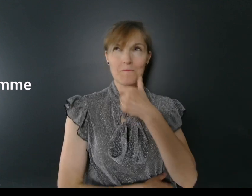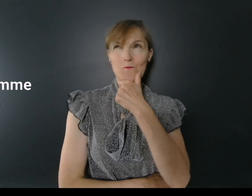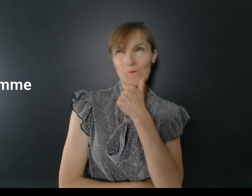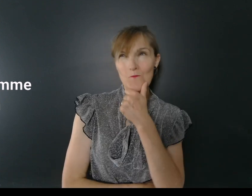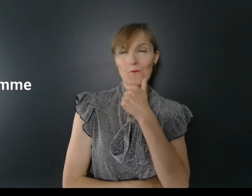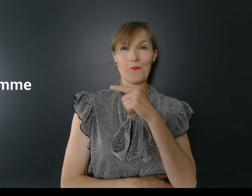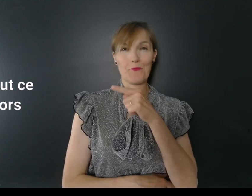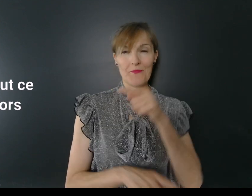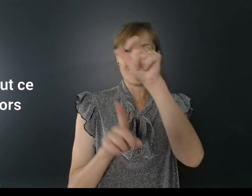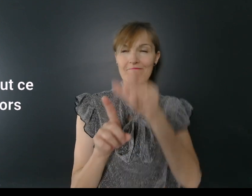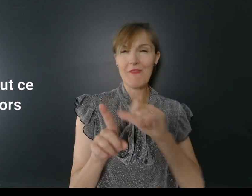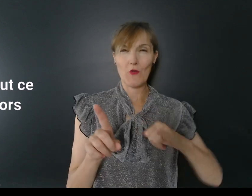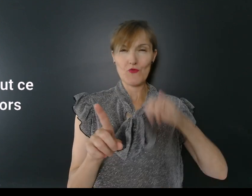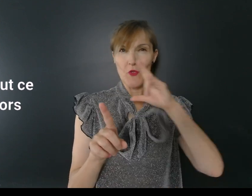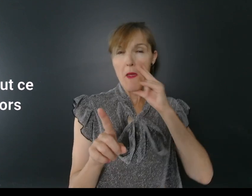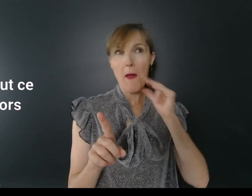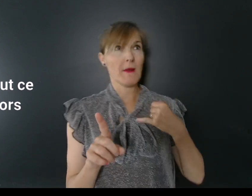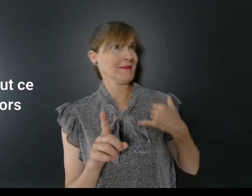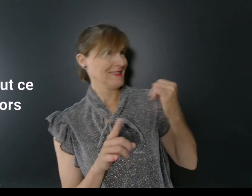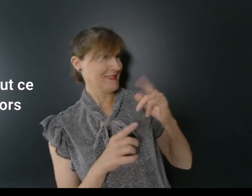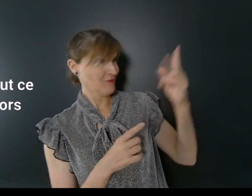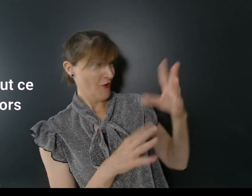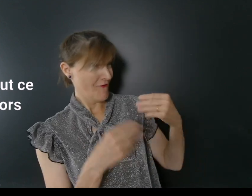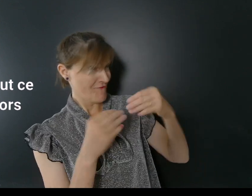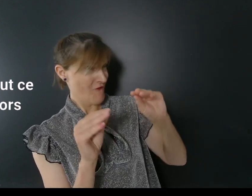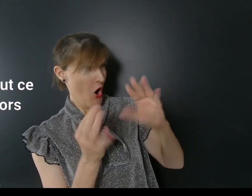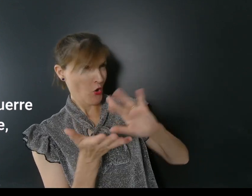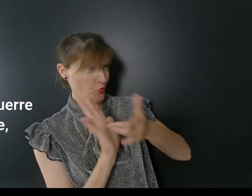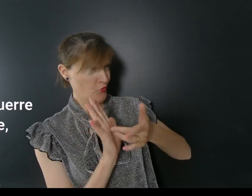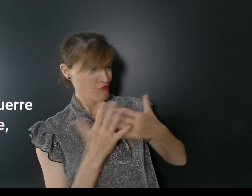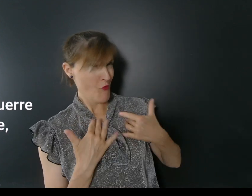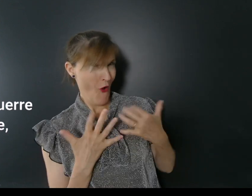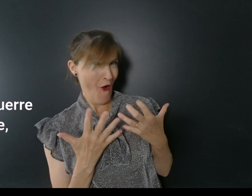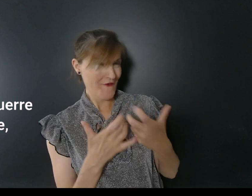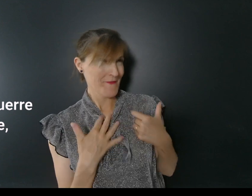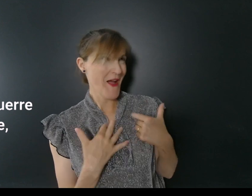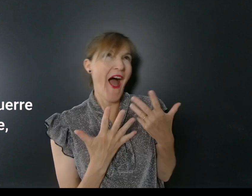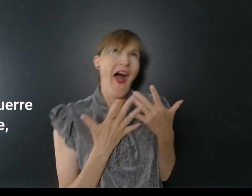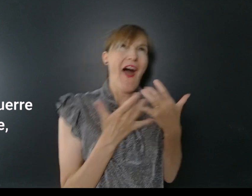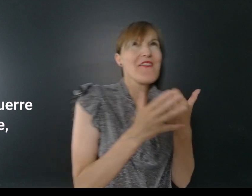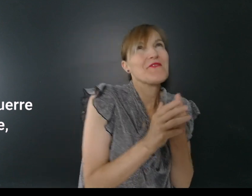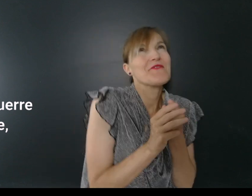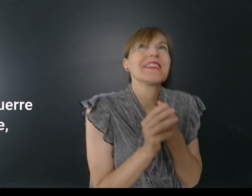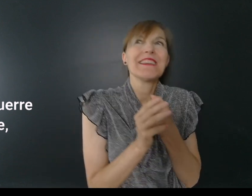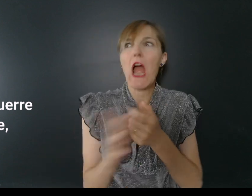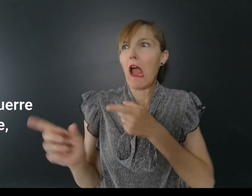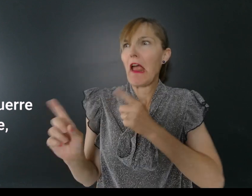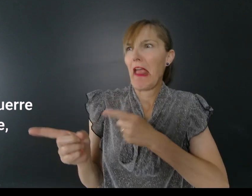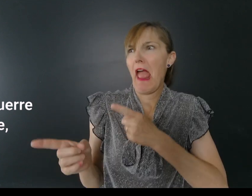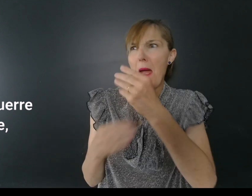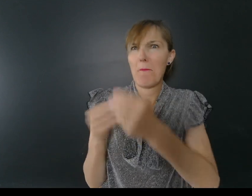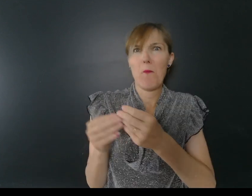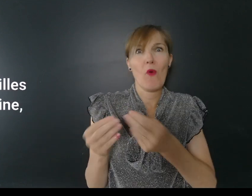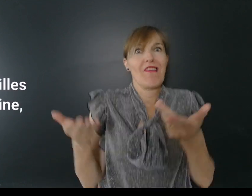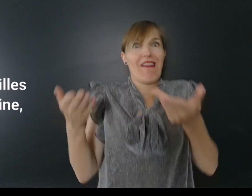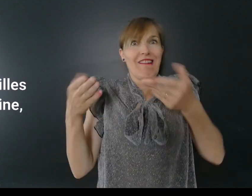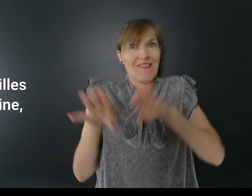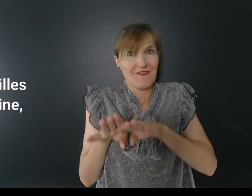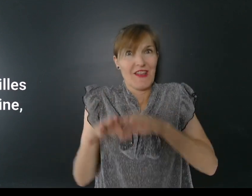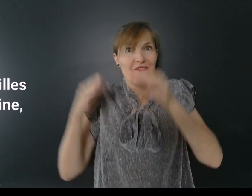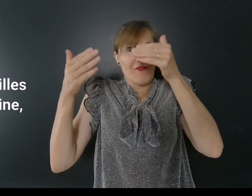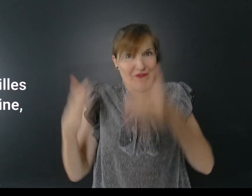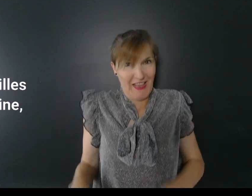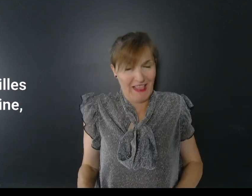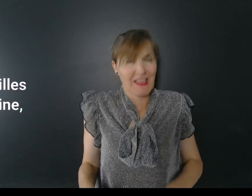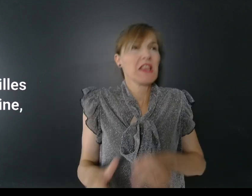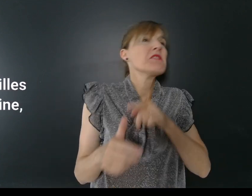à énumérer « Si vous vendez tout ce que je désire, alors j'aimerais bien la fin de la guerre dans le monde, la fin